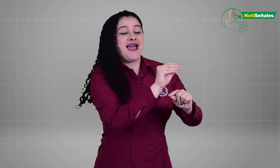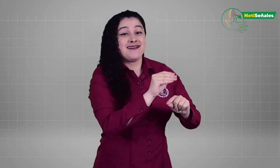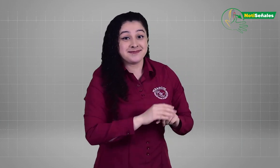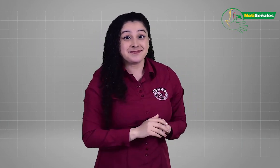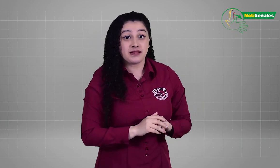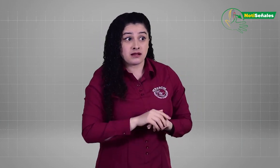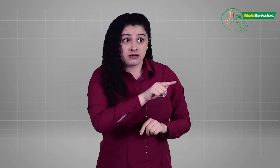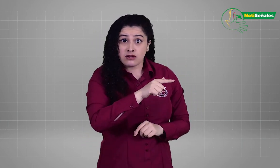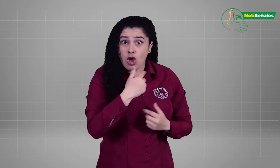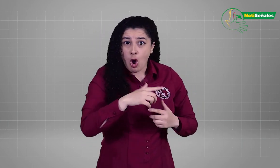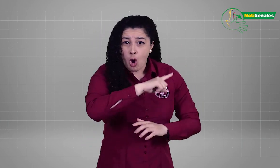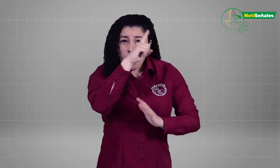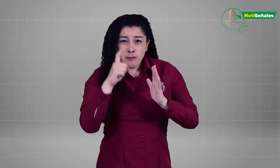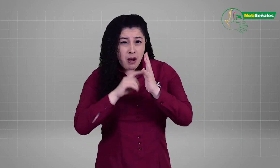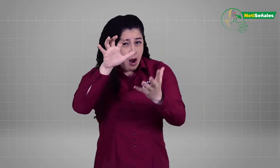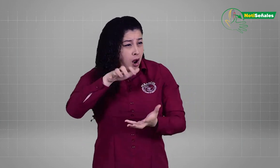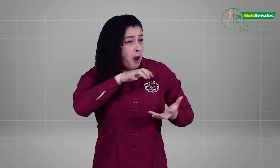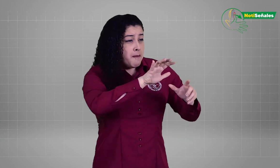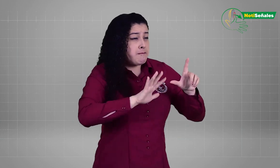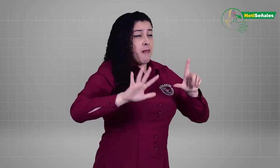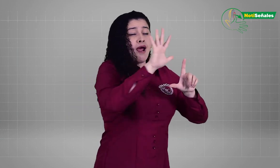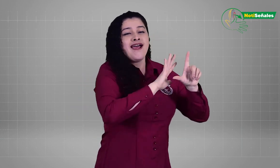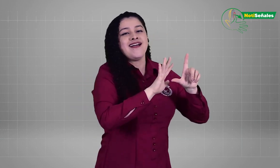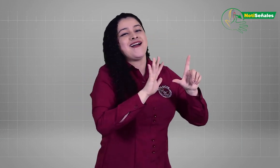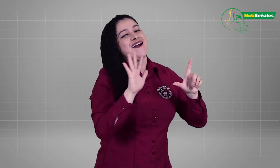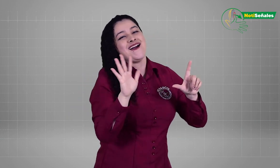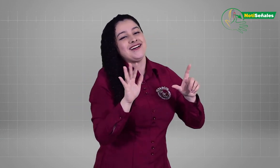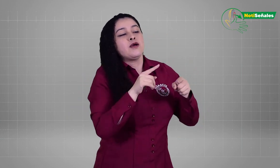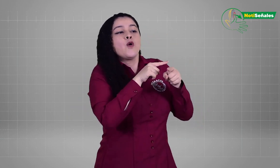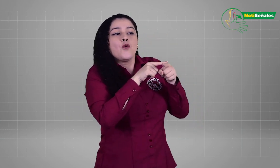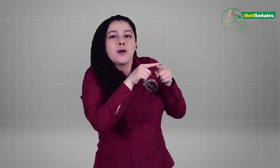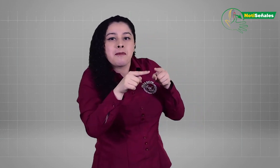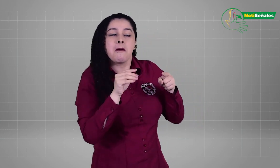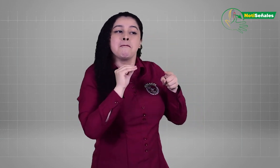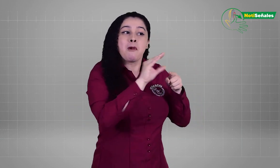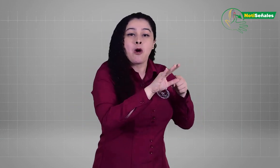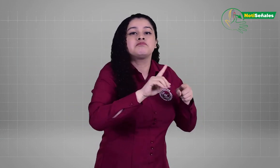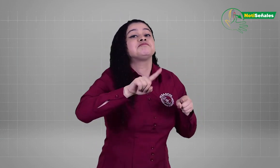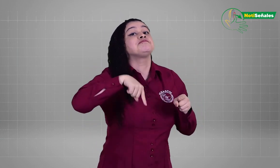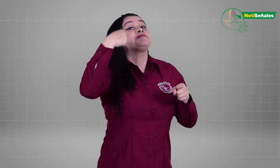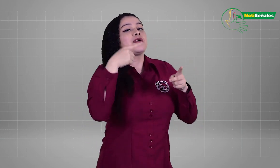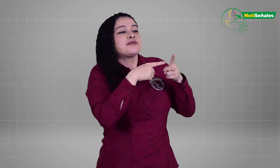Además, semana a semana, iremos mostrando los videos que nos vayan enviando los emprendedores.